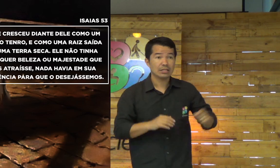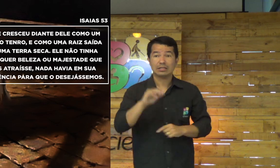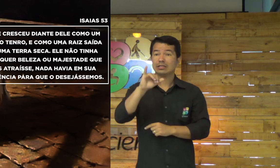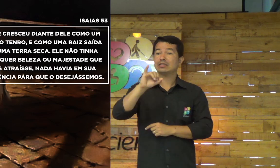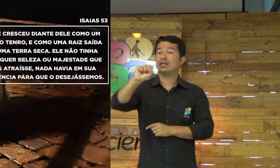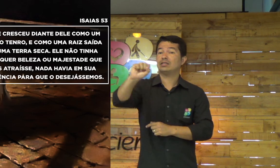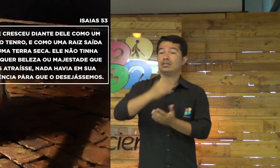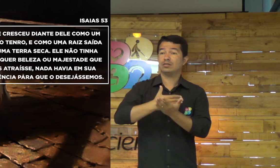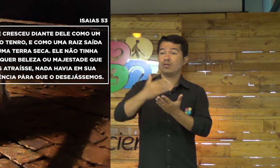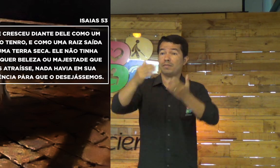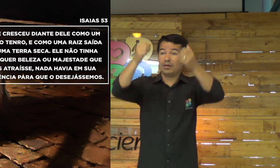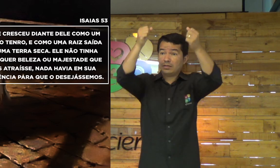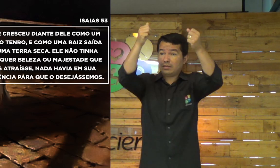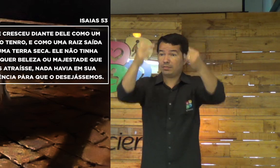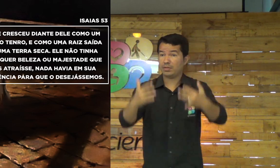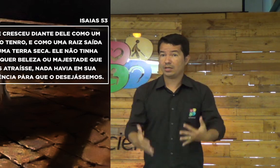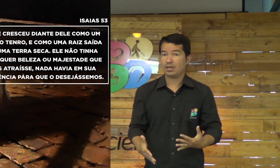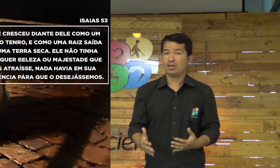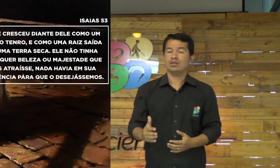Então, Isaías começa a explicar